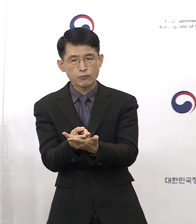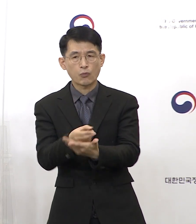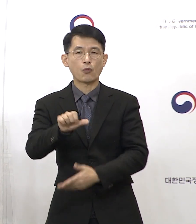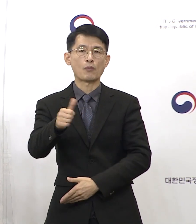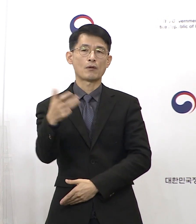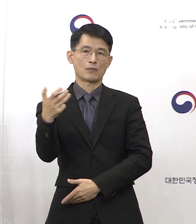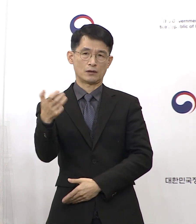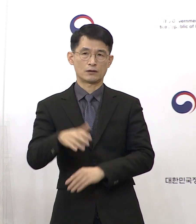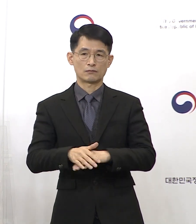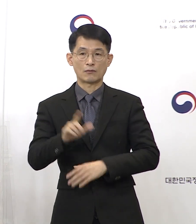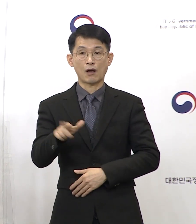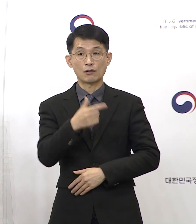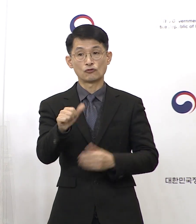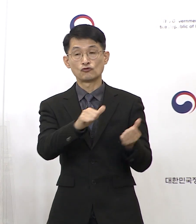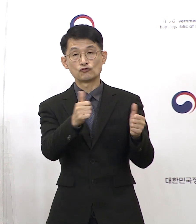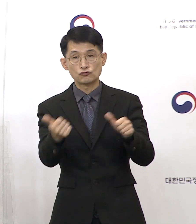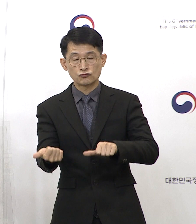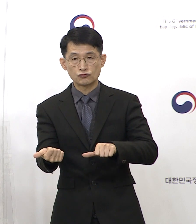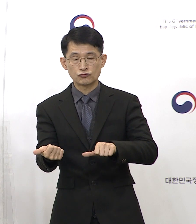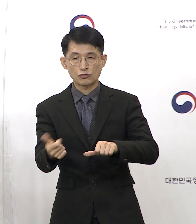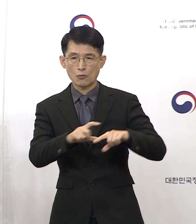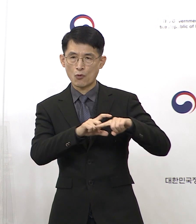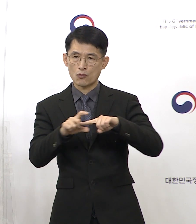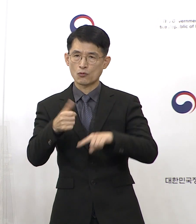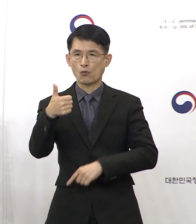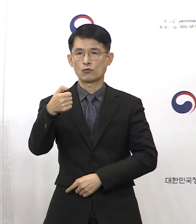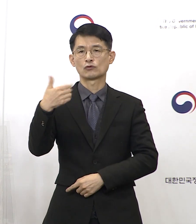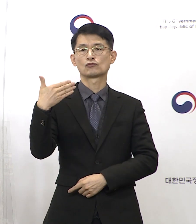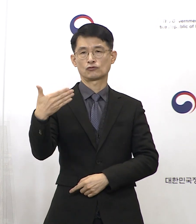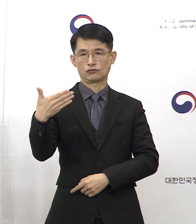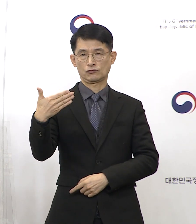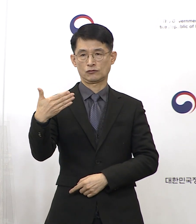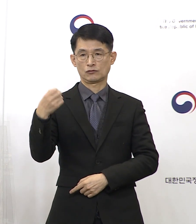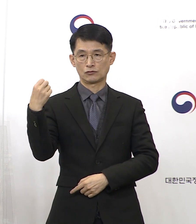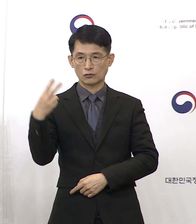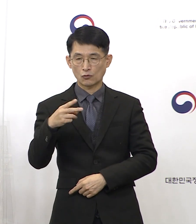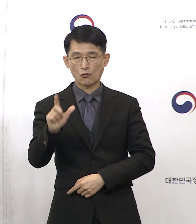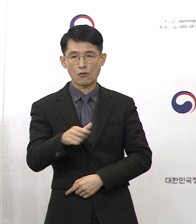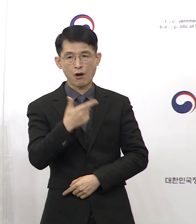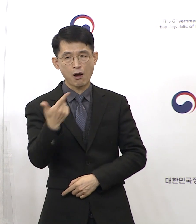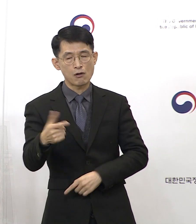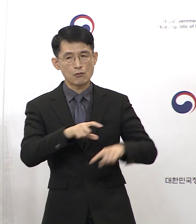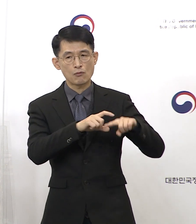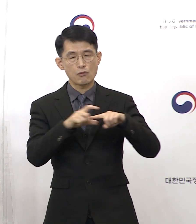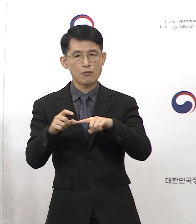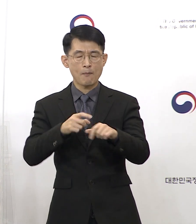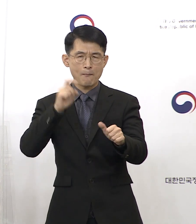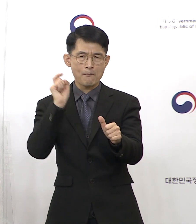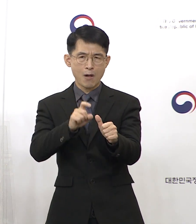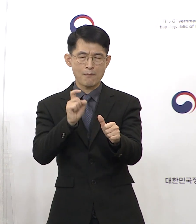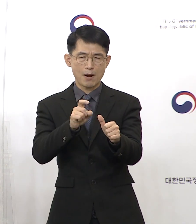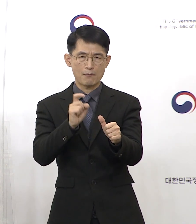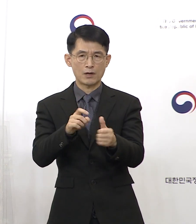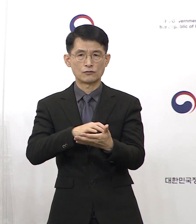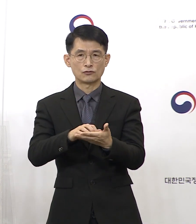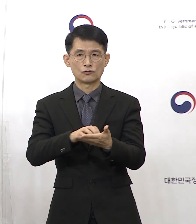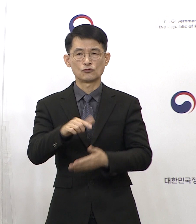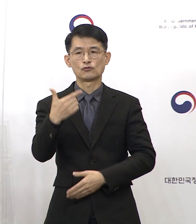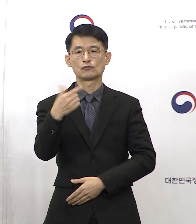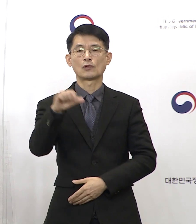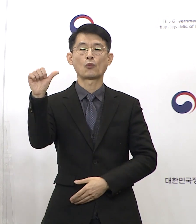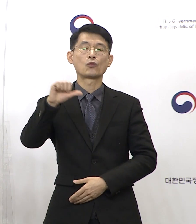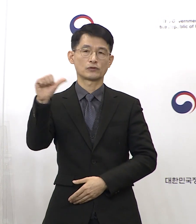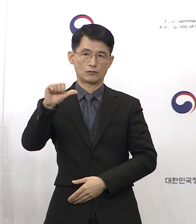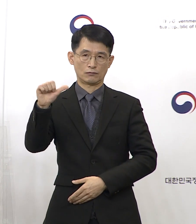일평균 사망자는 59명, 그 다음에 일평균 확진자는 약 6만 5천여 명을